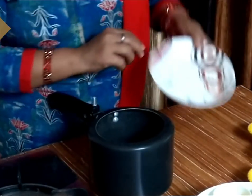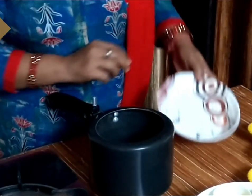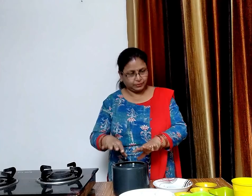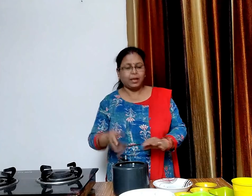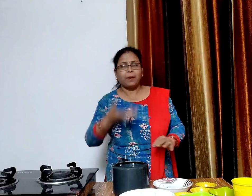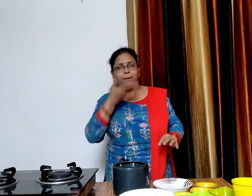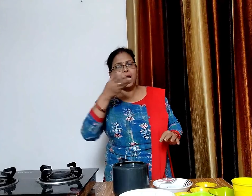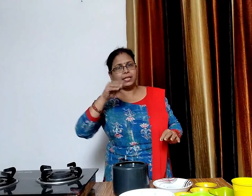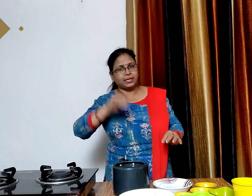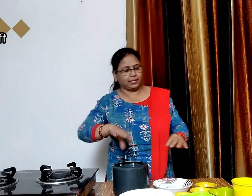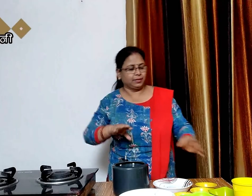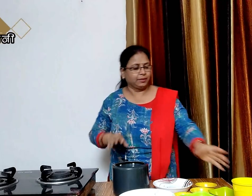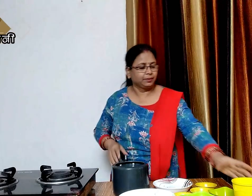आदा ग्लास पानी